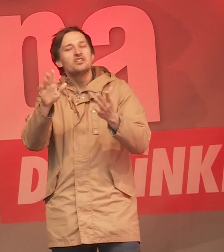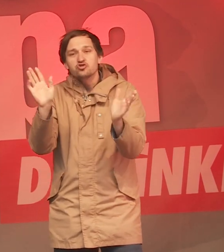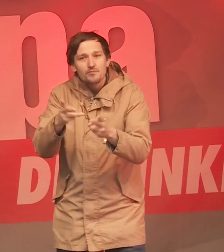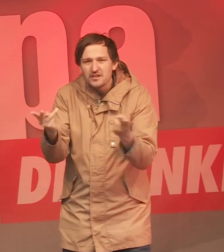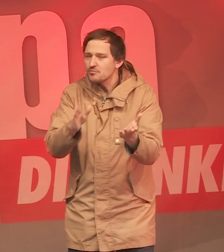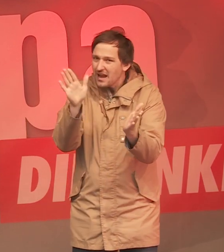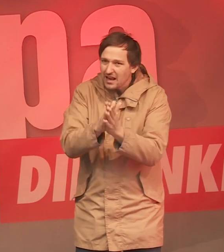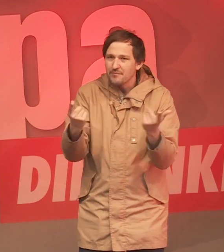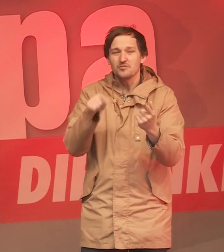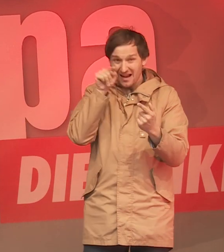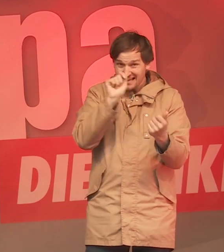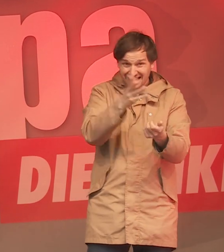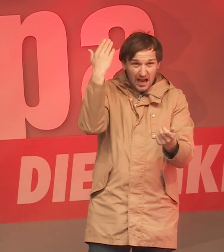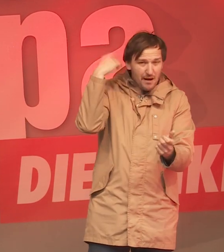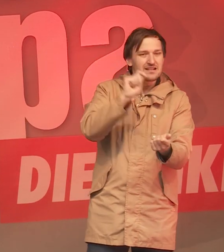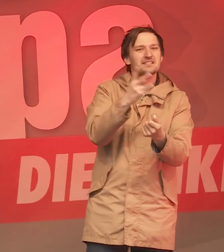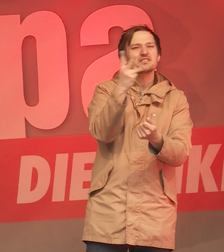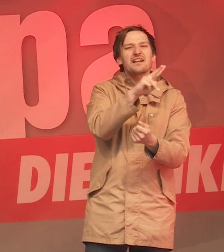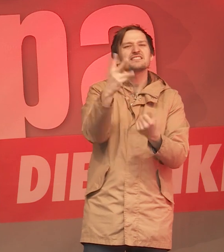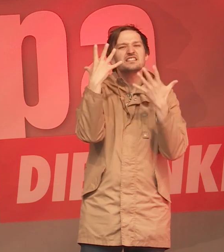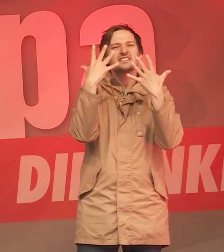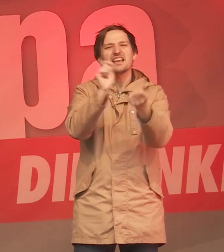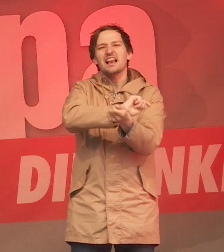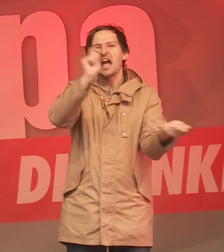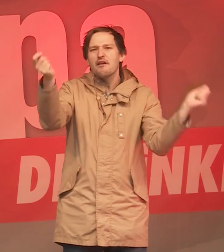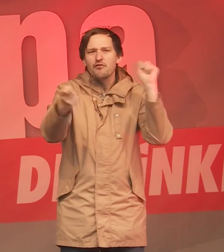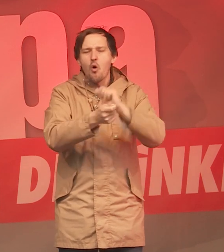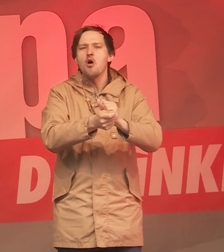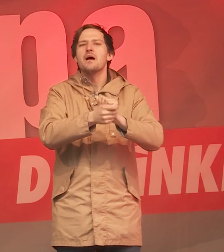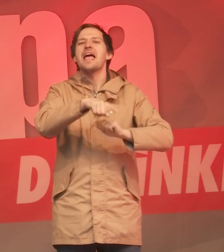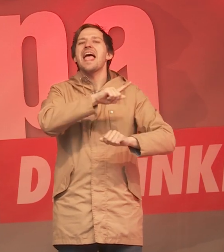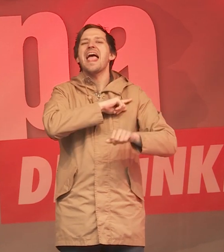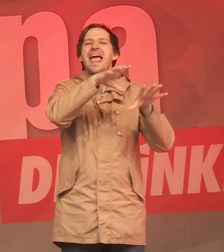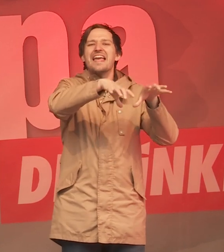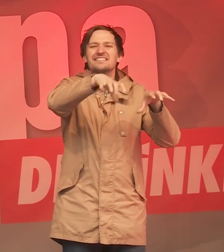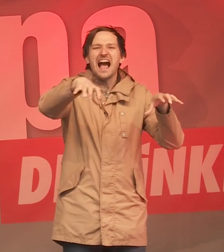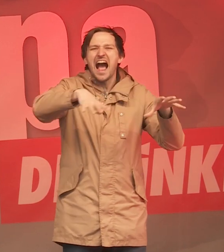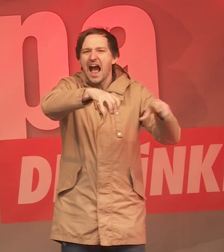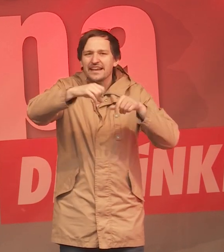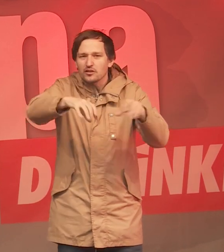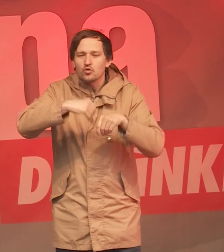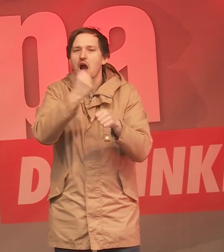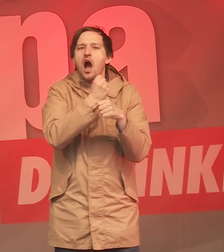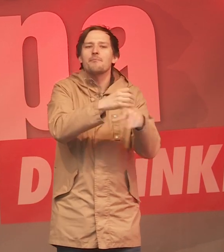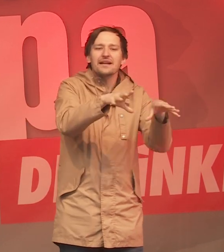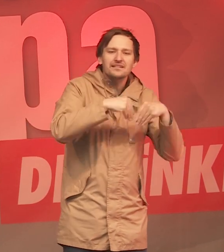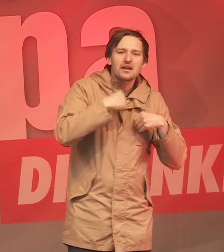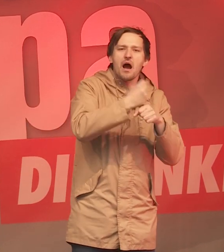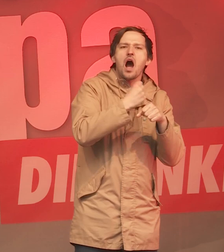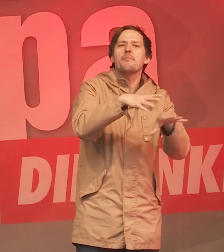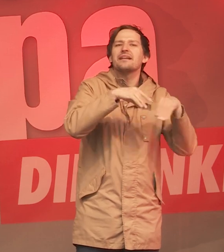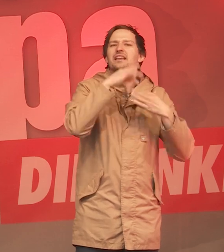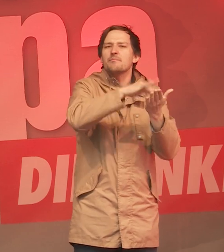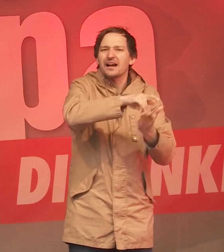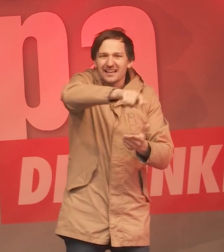Was waren diese Reformen, diese Agenda 2010? Das war eine Enteignung von Millionen Arbeitnehmerinnen und Arbeitnehmer.